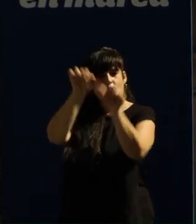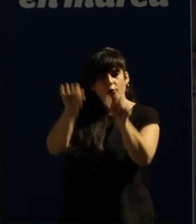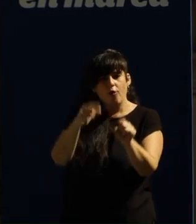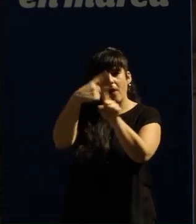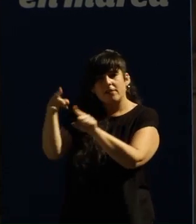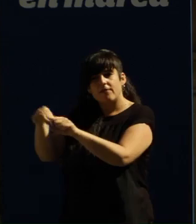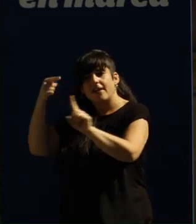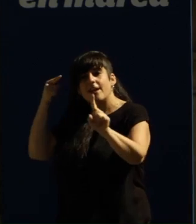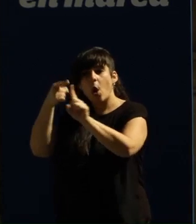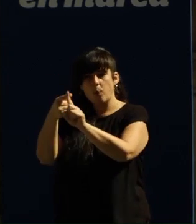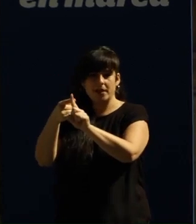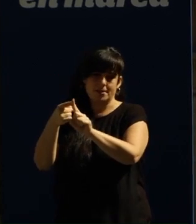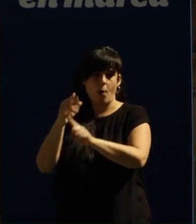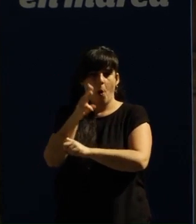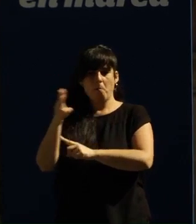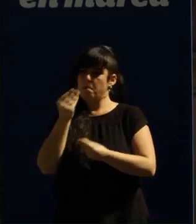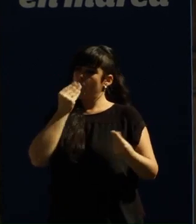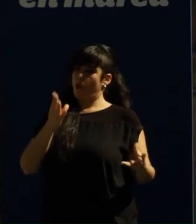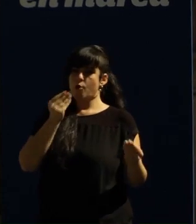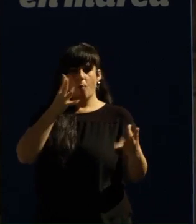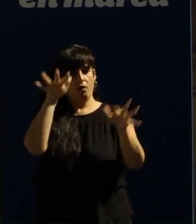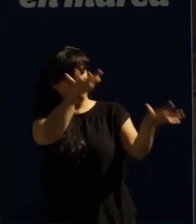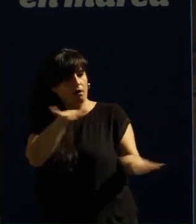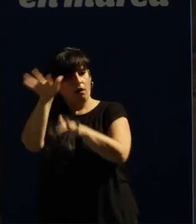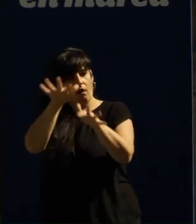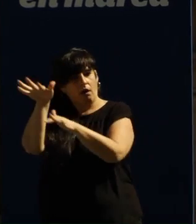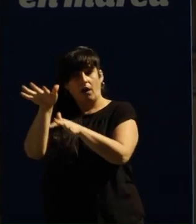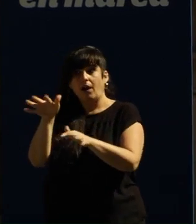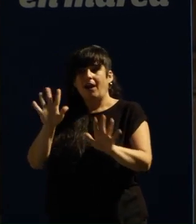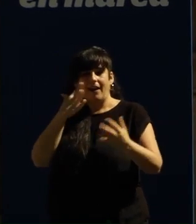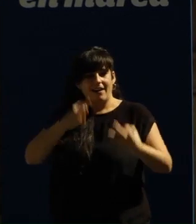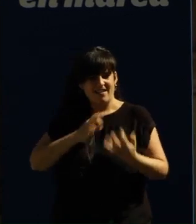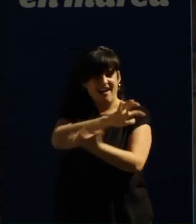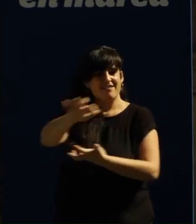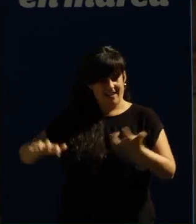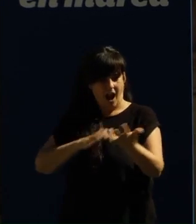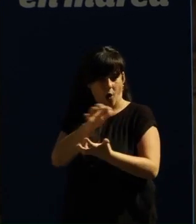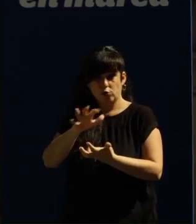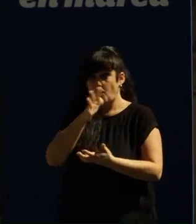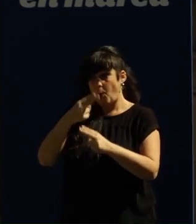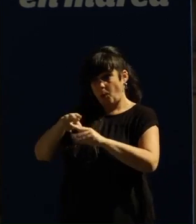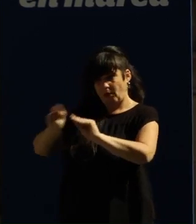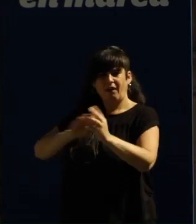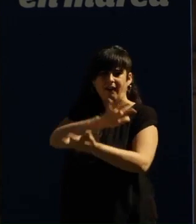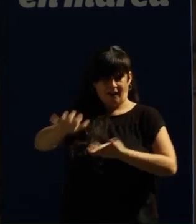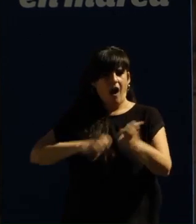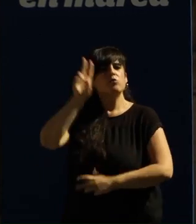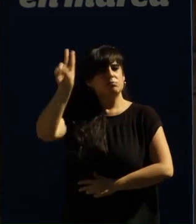mensase de que son eles e o caos E todos sabemos que eles e o caos é o mesmo O caos son as políticas do Partido Popular